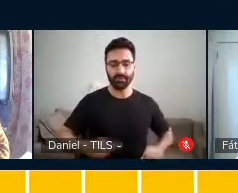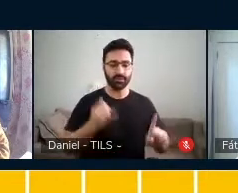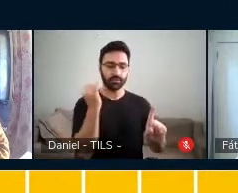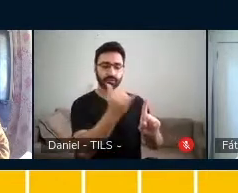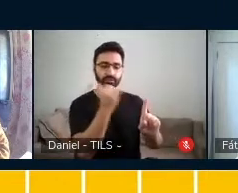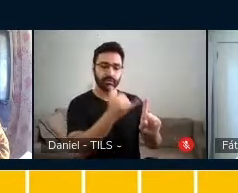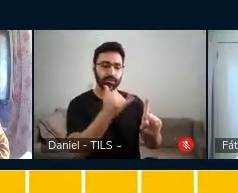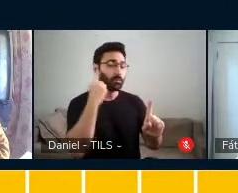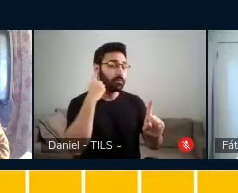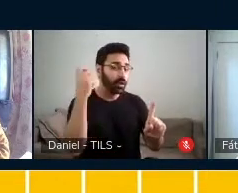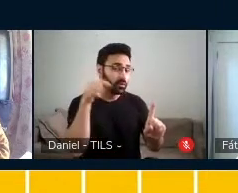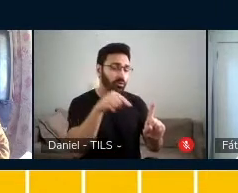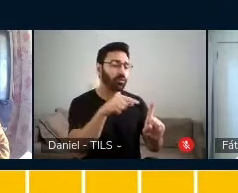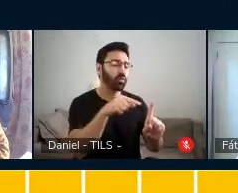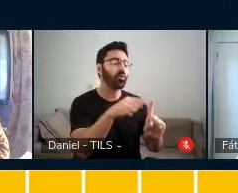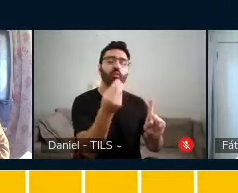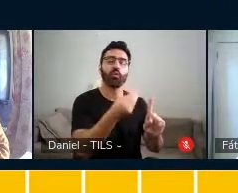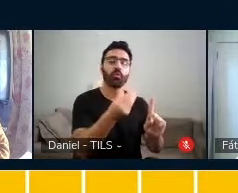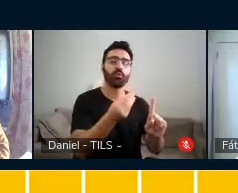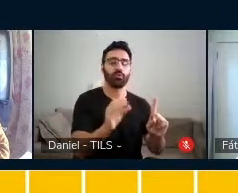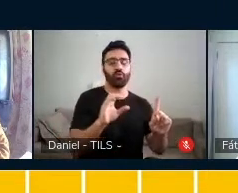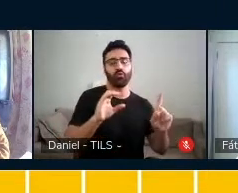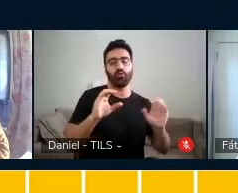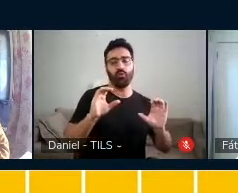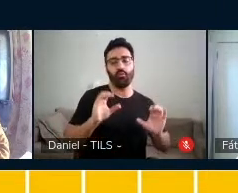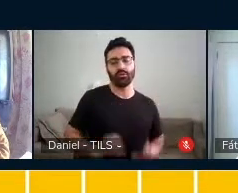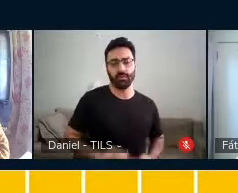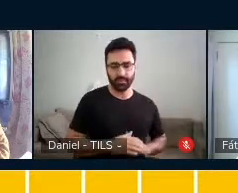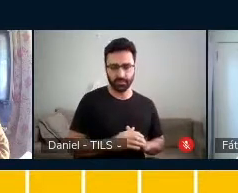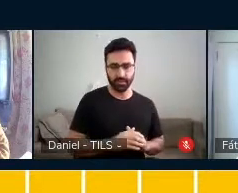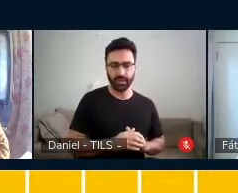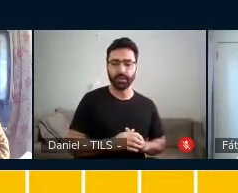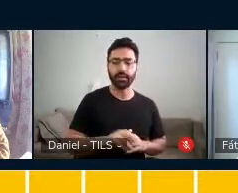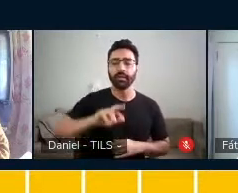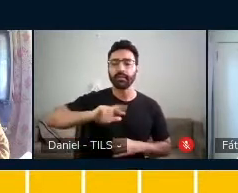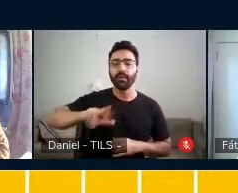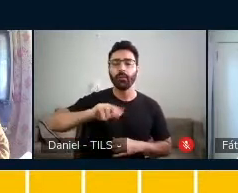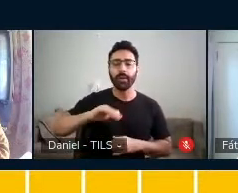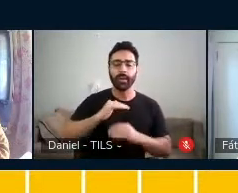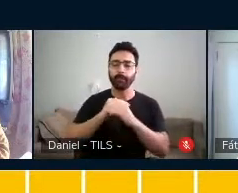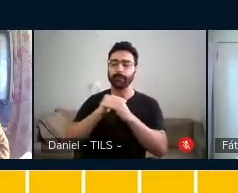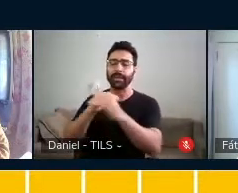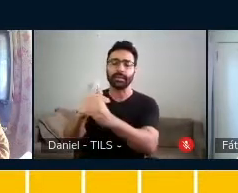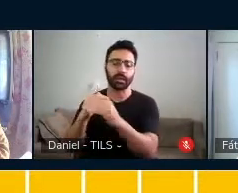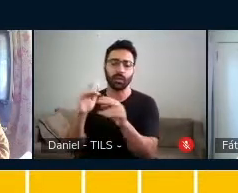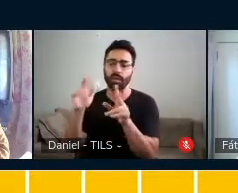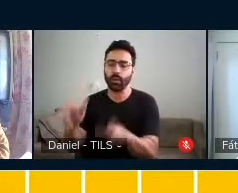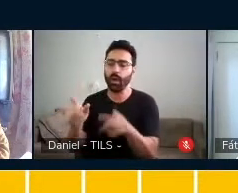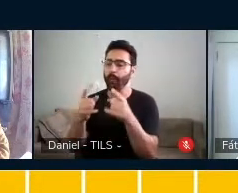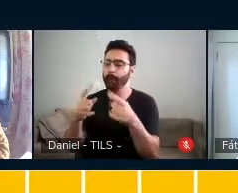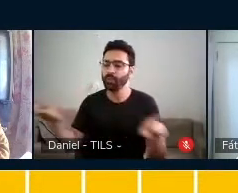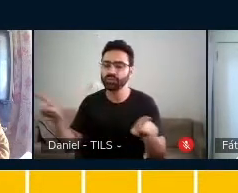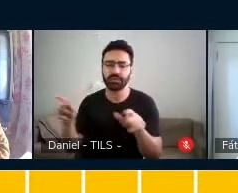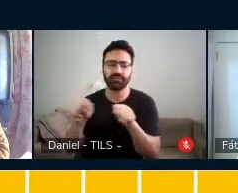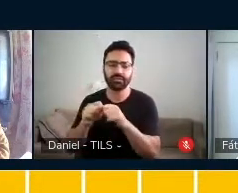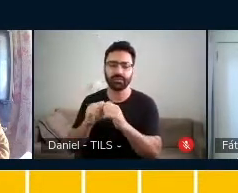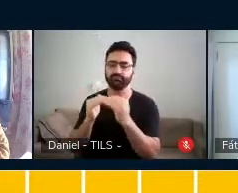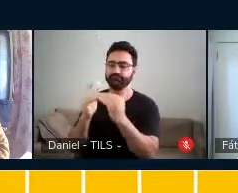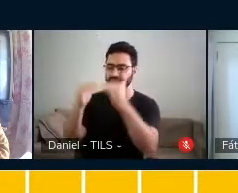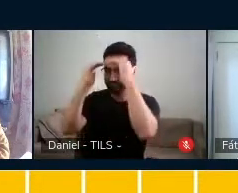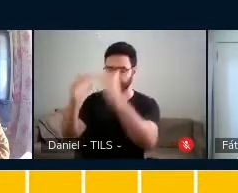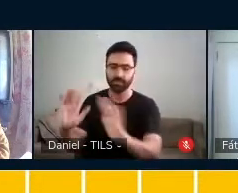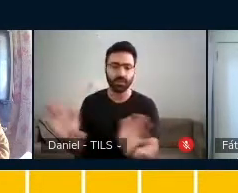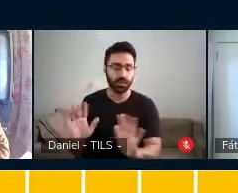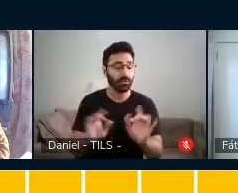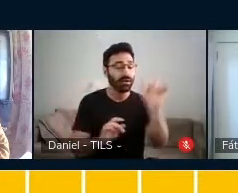Ela não é sinônimo da execução de códigos e padrões específicos de determinada música. Ela é potencialidade humana,